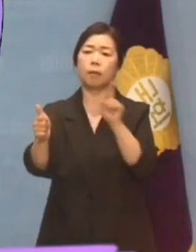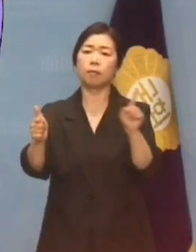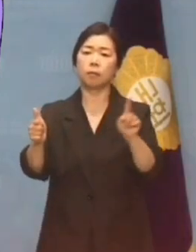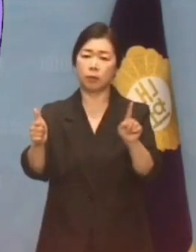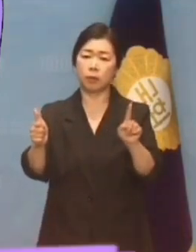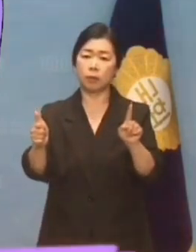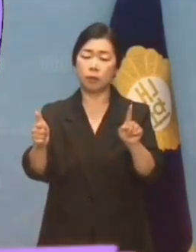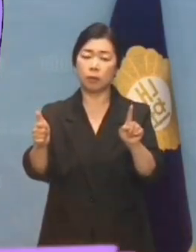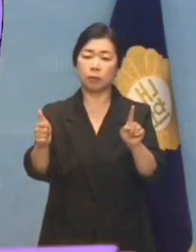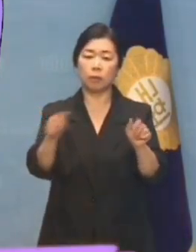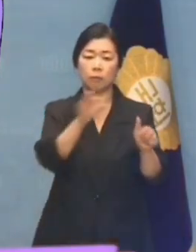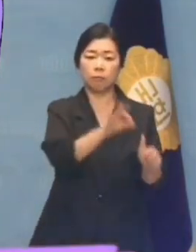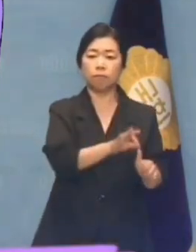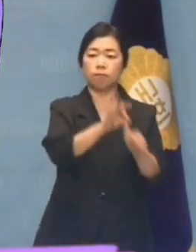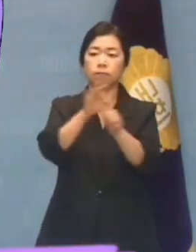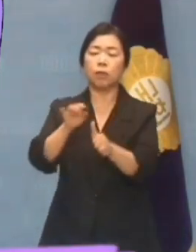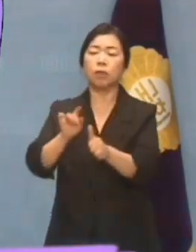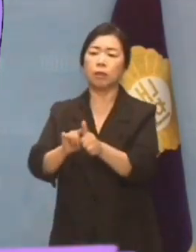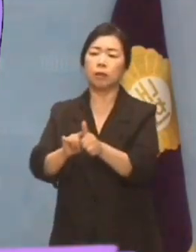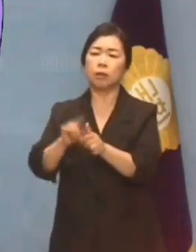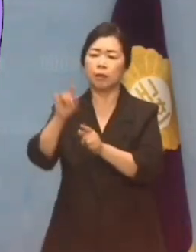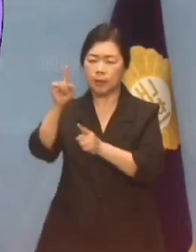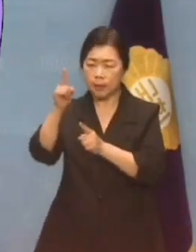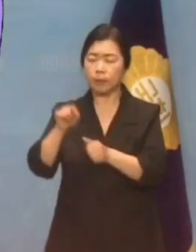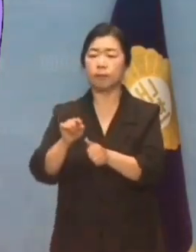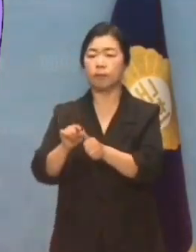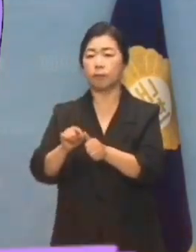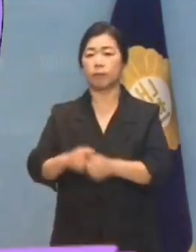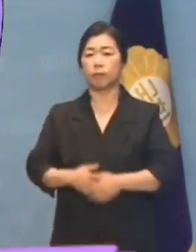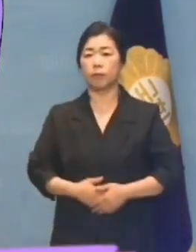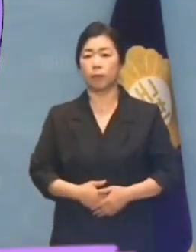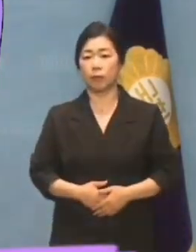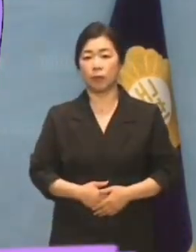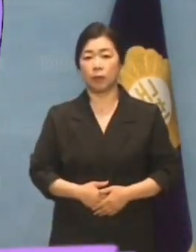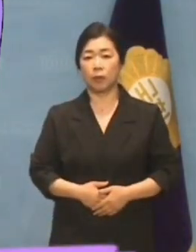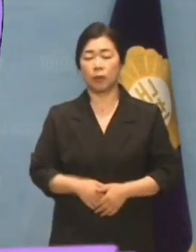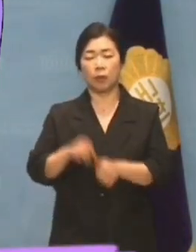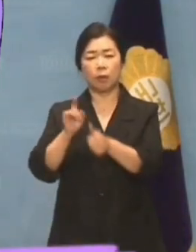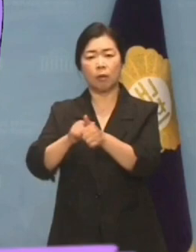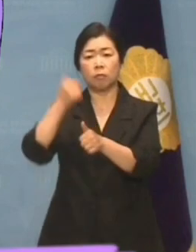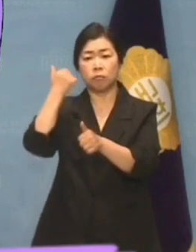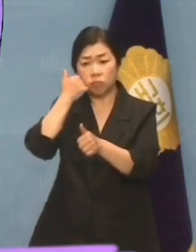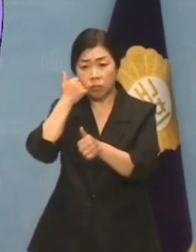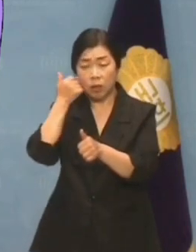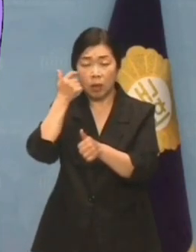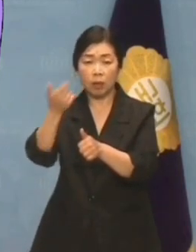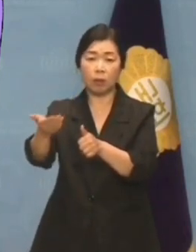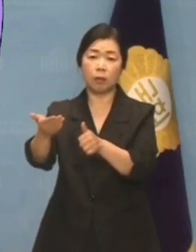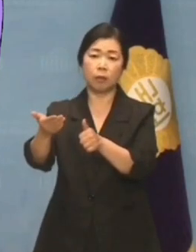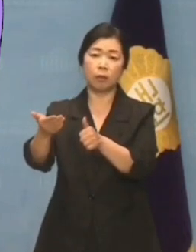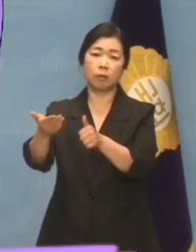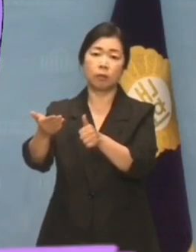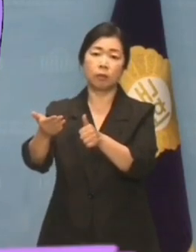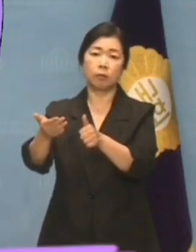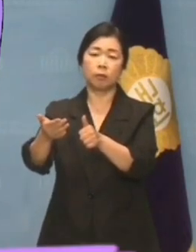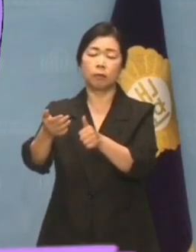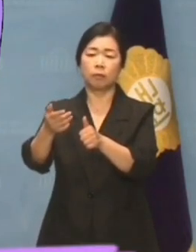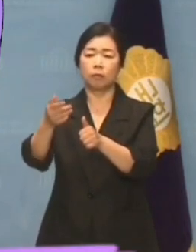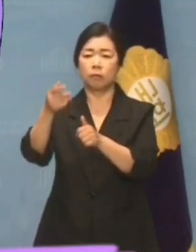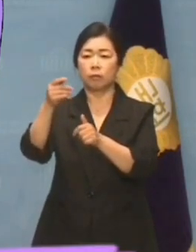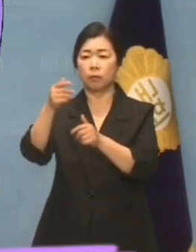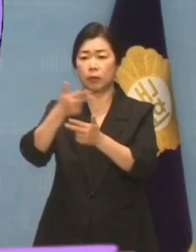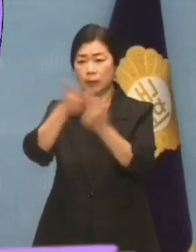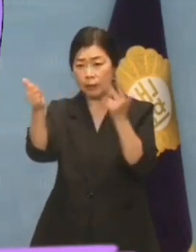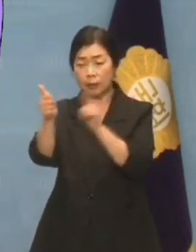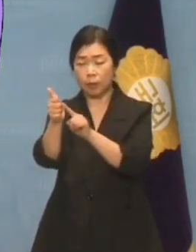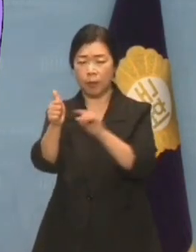카드는 바로 이래경 씨였습니다. 이래경 씨가 어떤 인사입니까? 이재명 대표